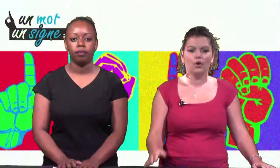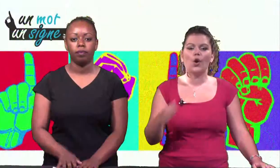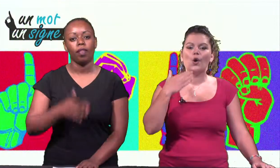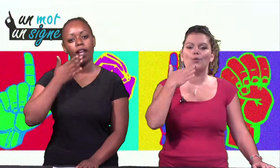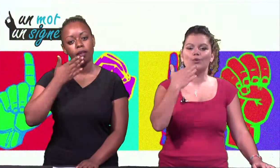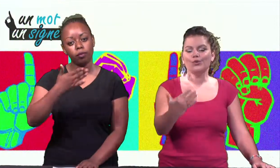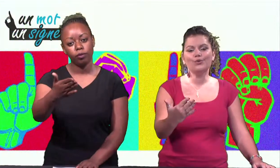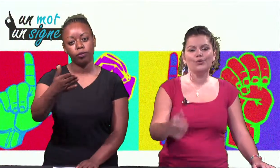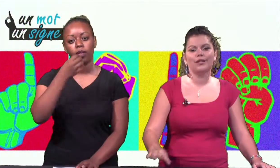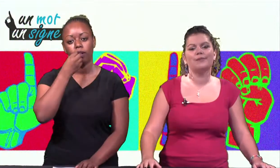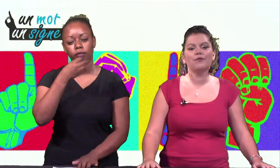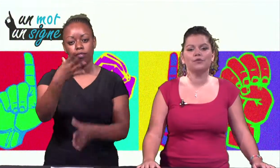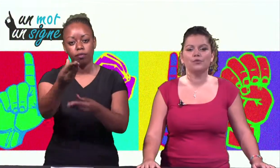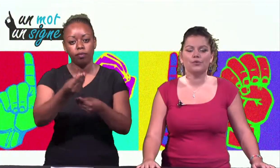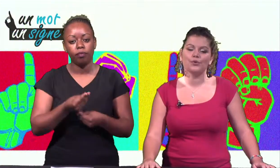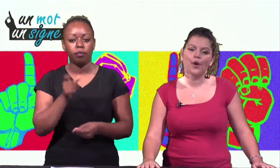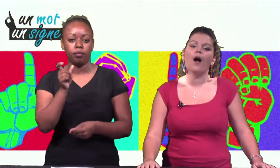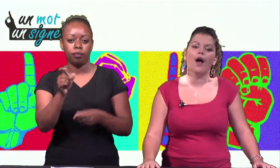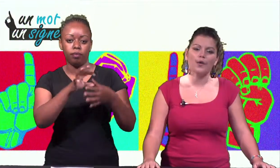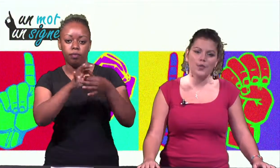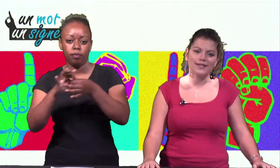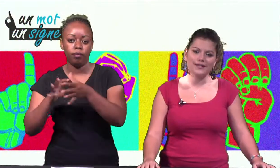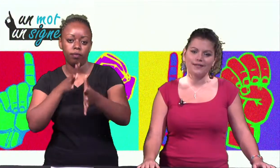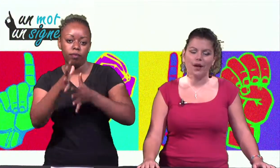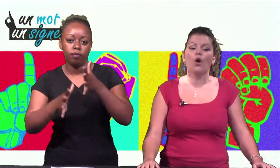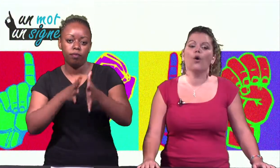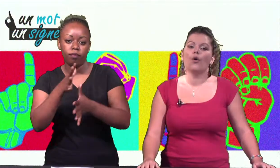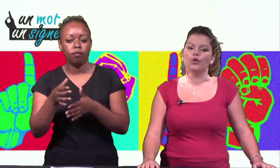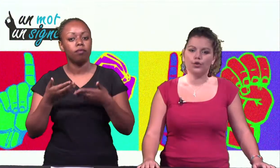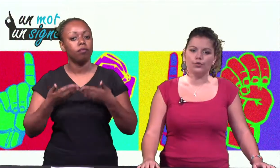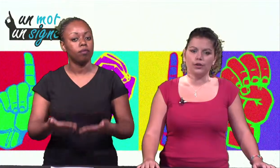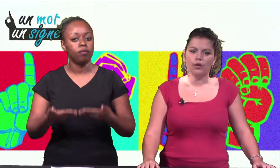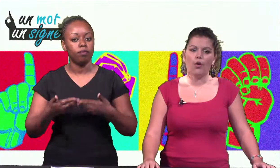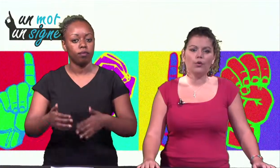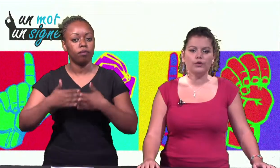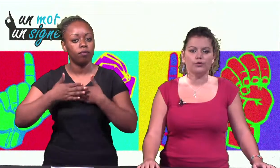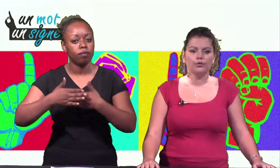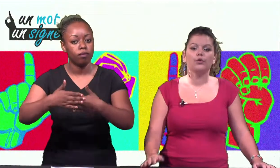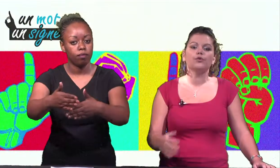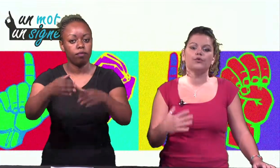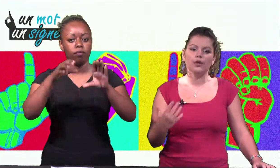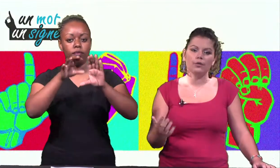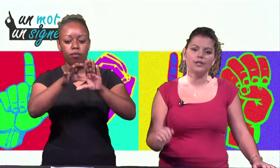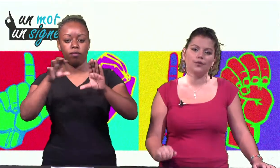Bonjour et bienvenue sur un mot un signe ! Aujourd'hui, on continue sur les continents.